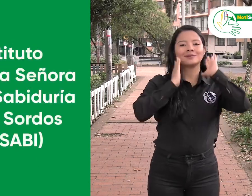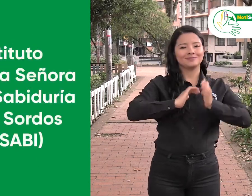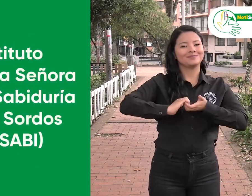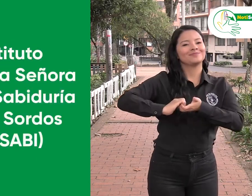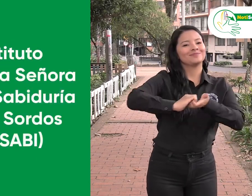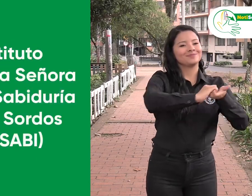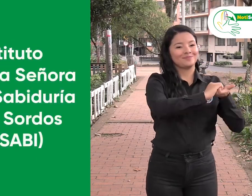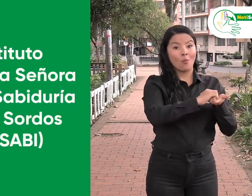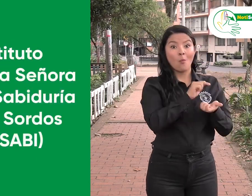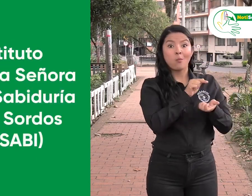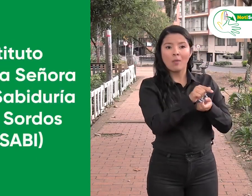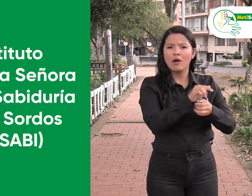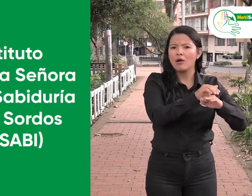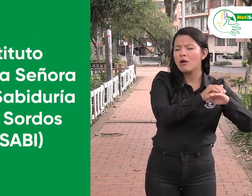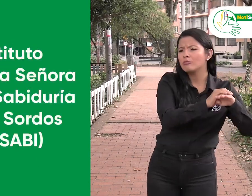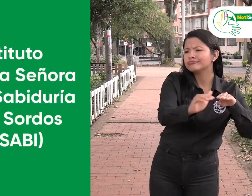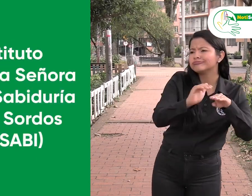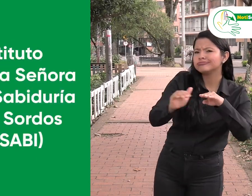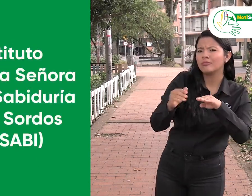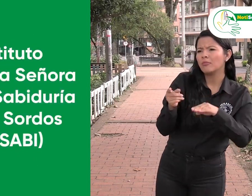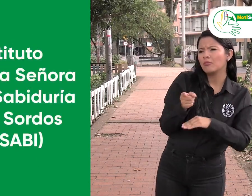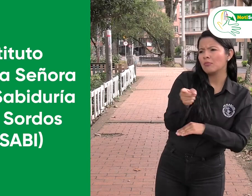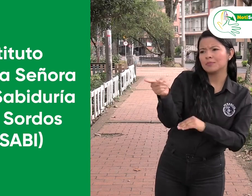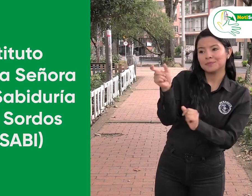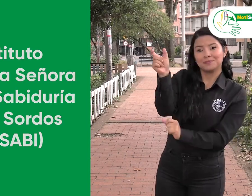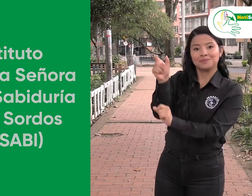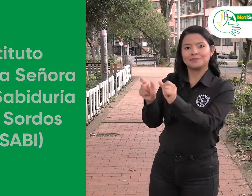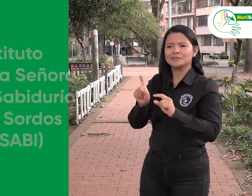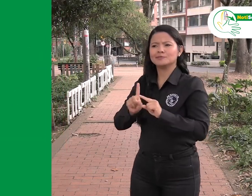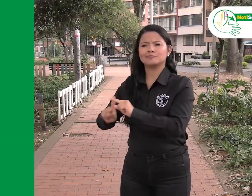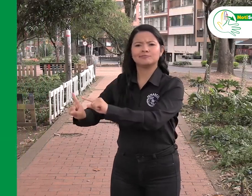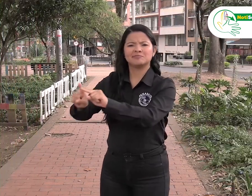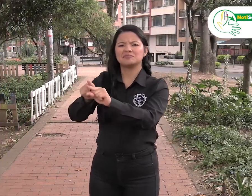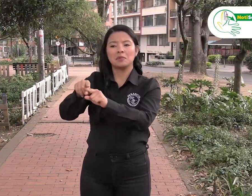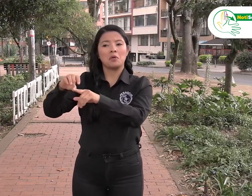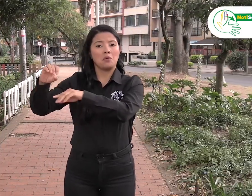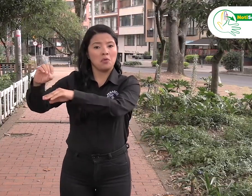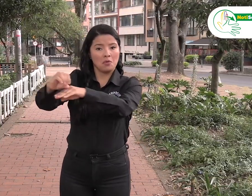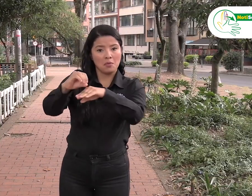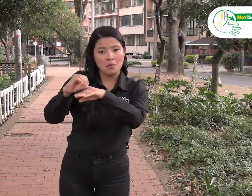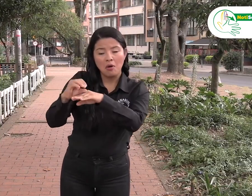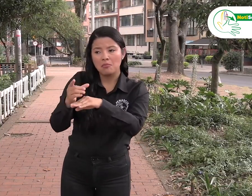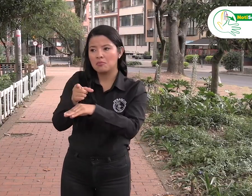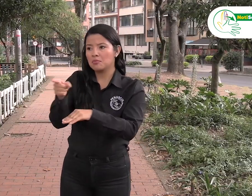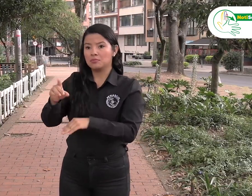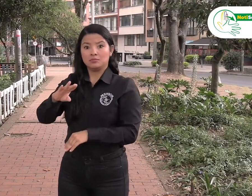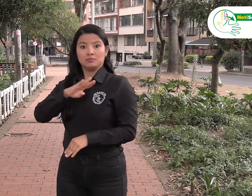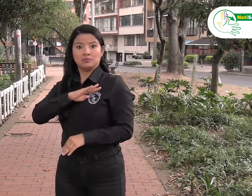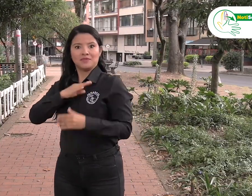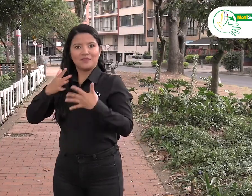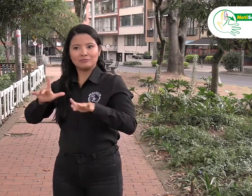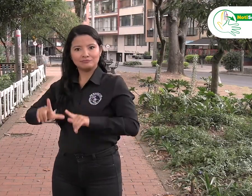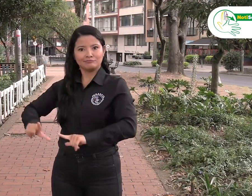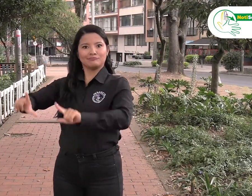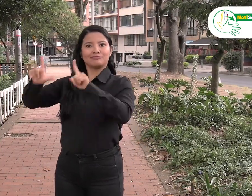sabiduría para personas sordas ubicado en la ciudad de bogotá se organizó un evento en el que